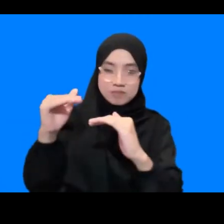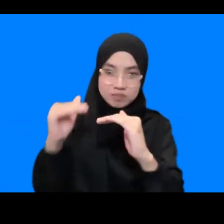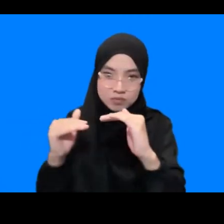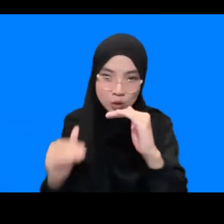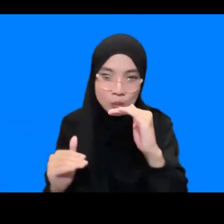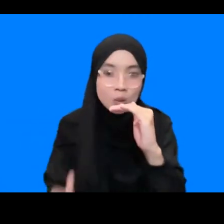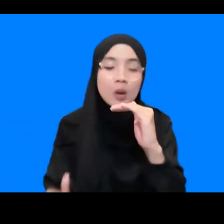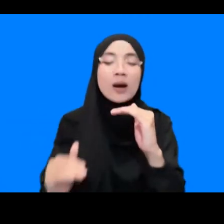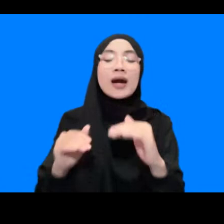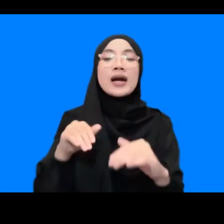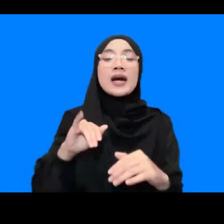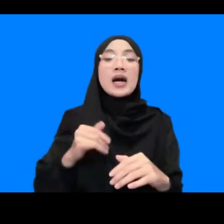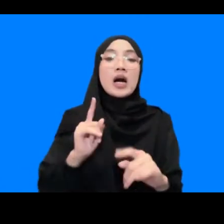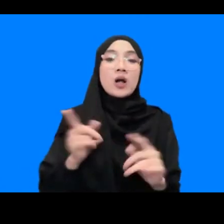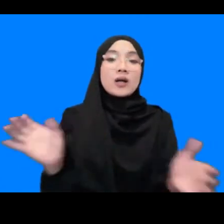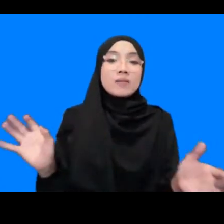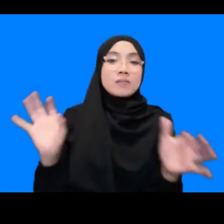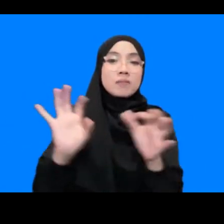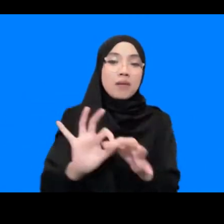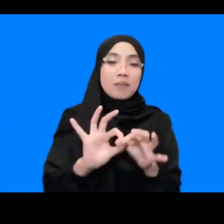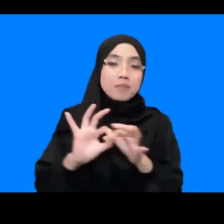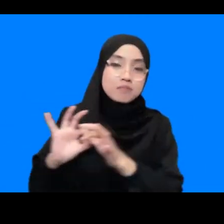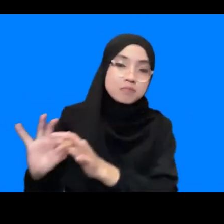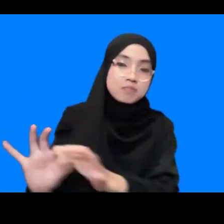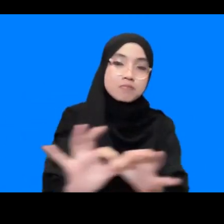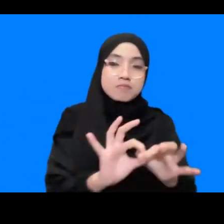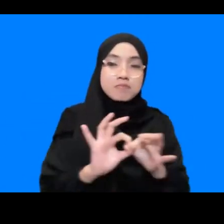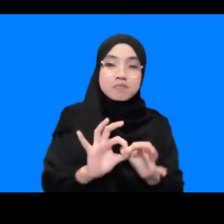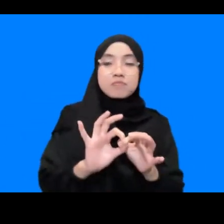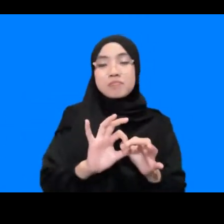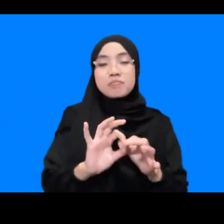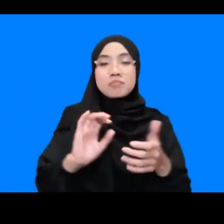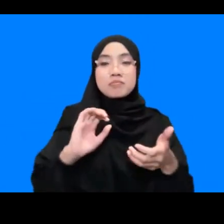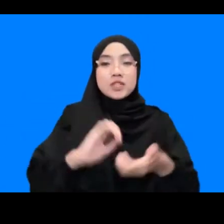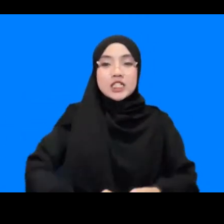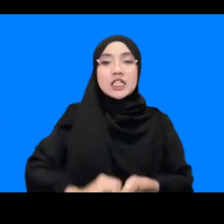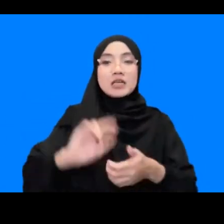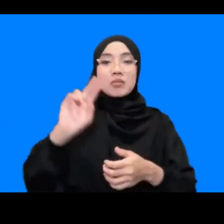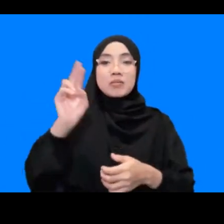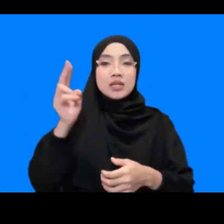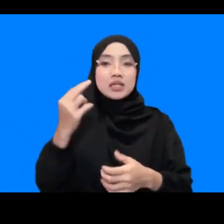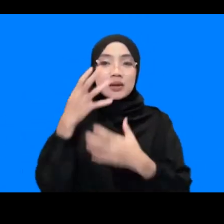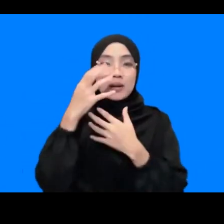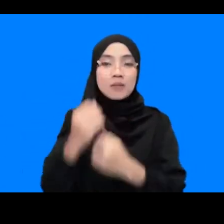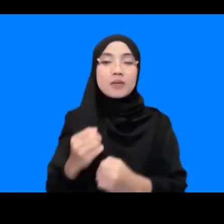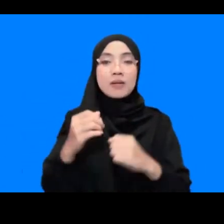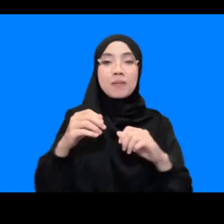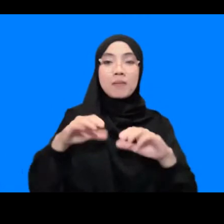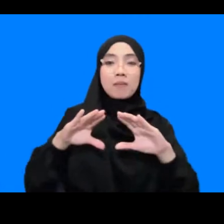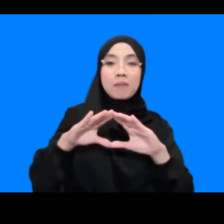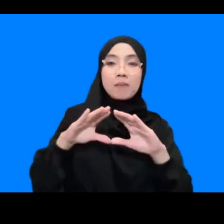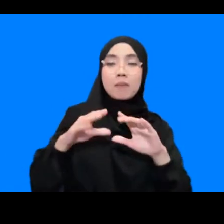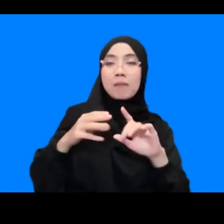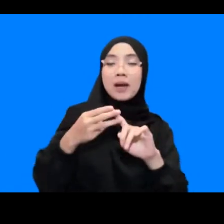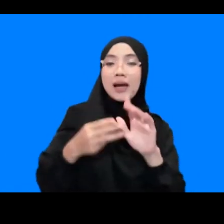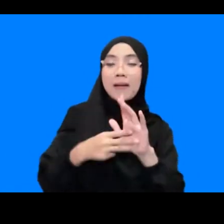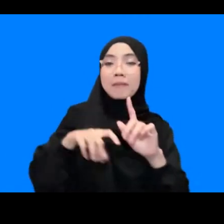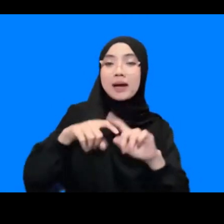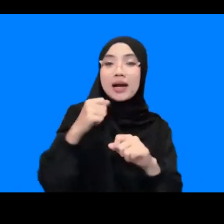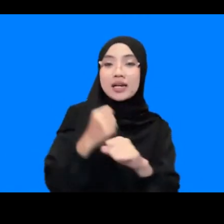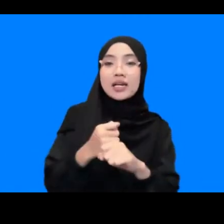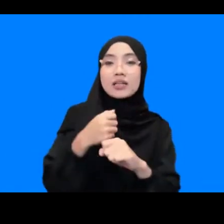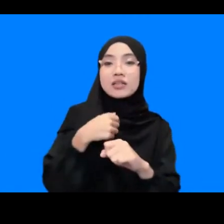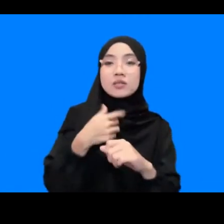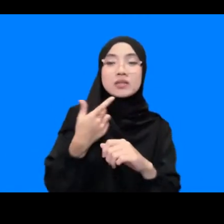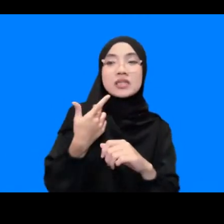sehingga dengan adanya sinergitas pemerintah menjadi visi-visi BMKG demi terwujudnya zero victim di